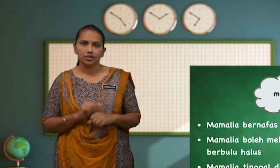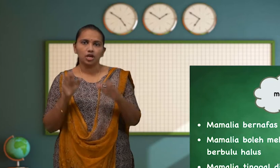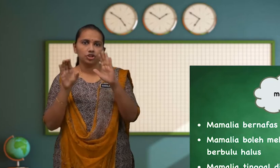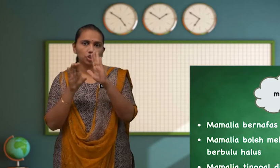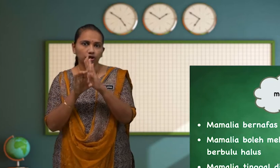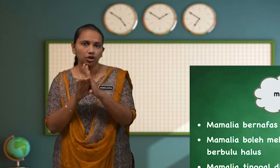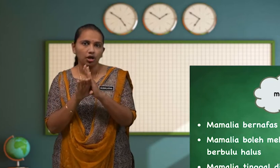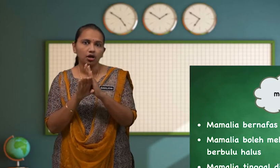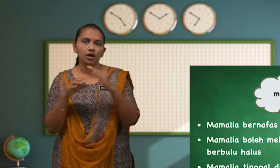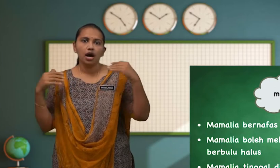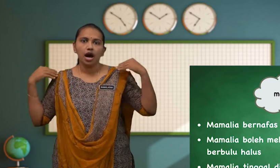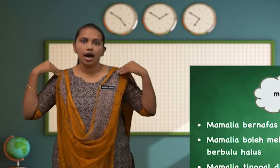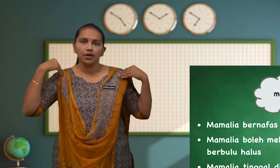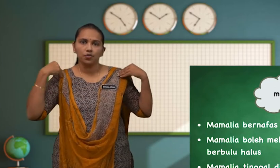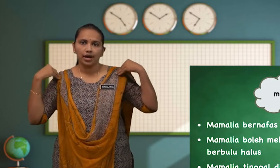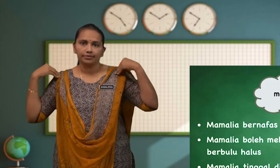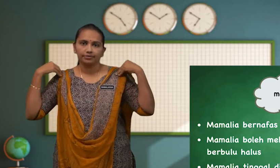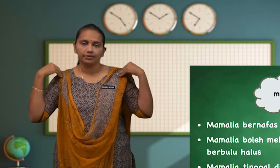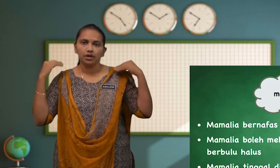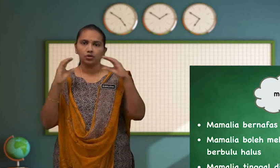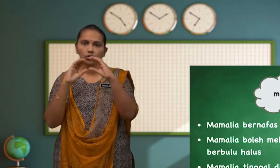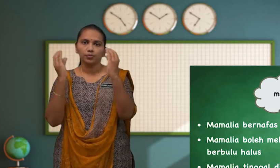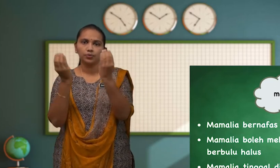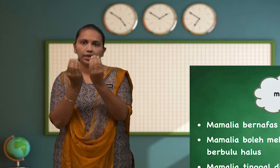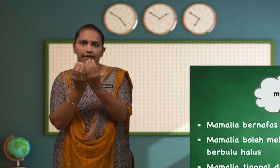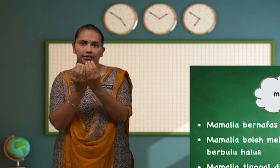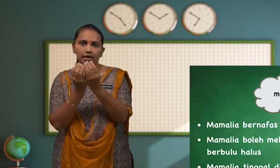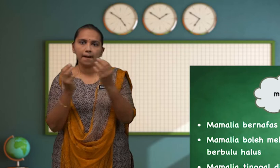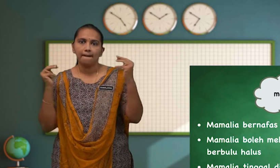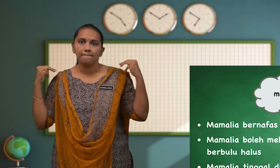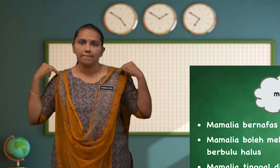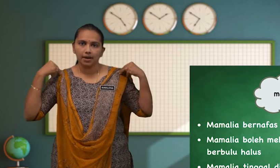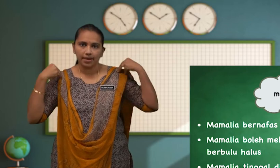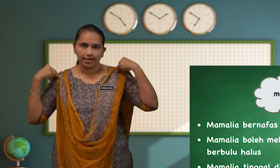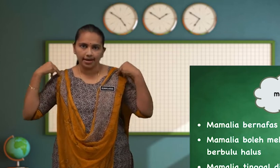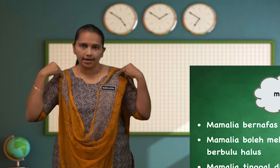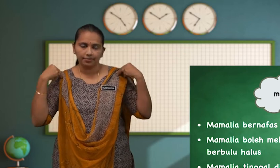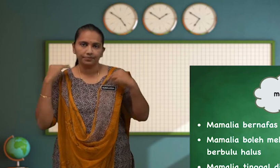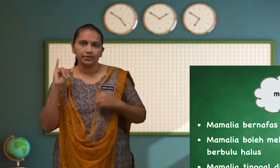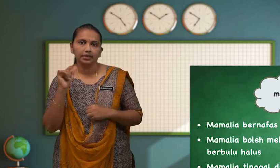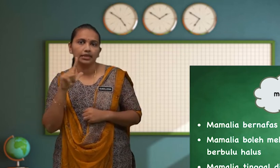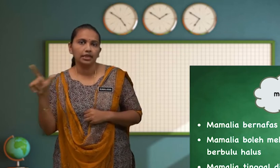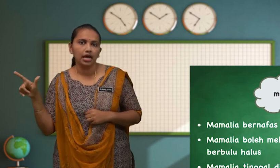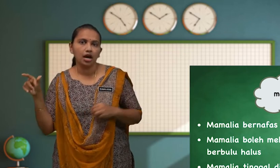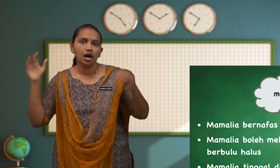Contoh Haiwan Kumpulan Mamalia Ialah